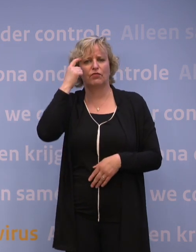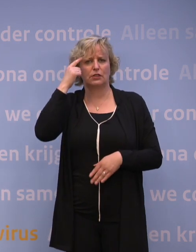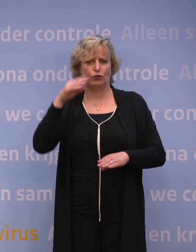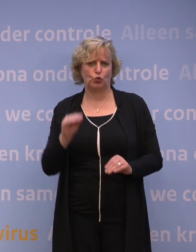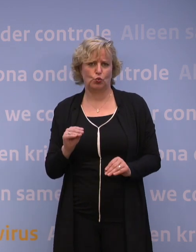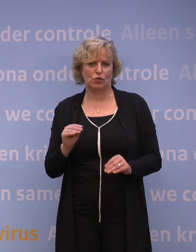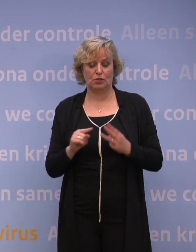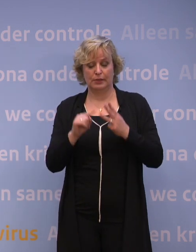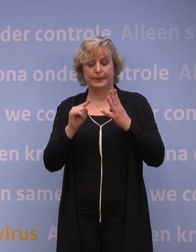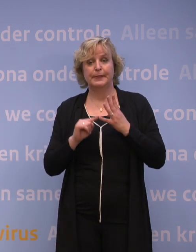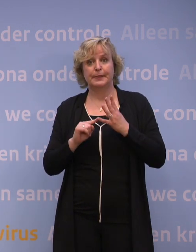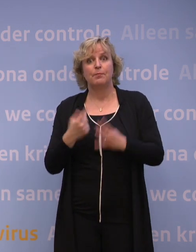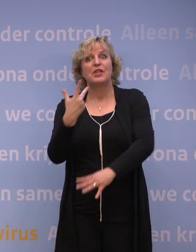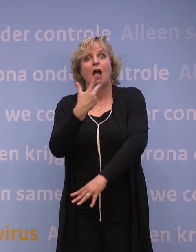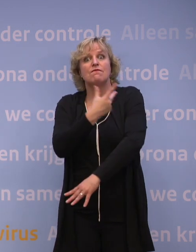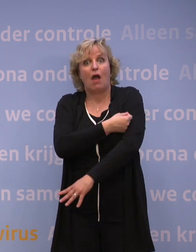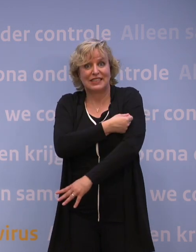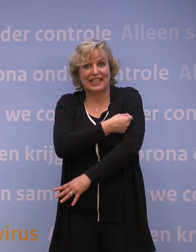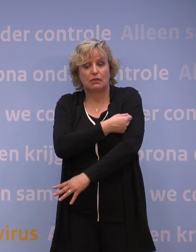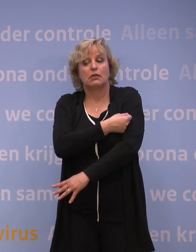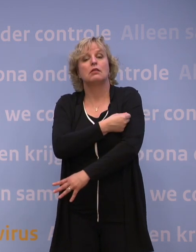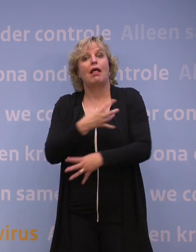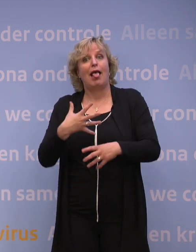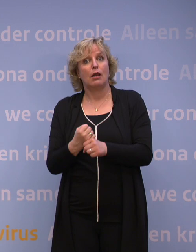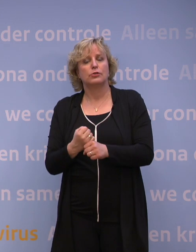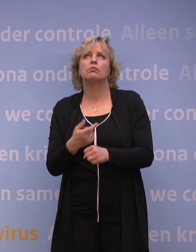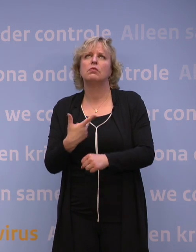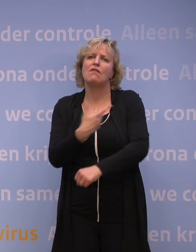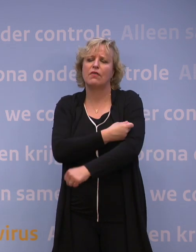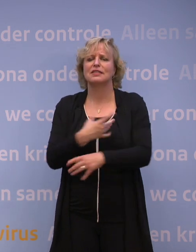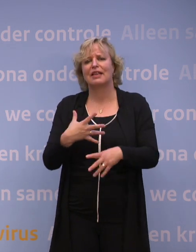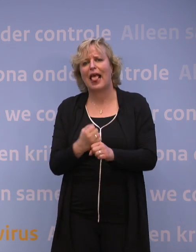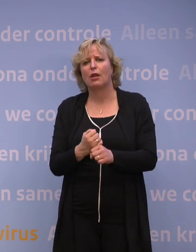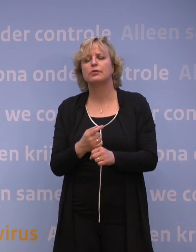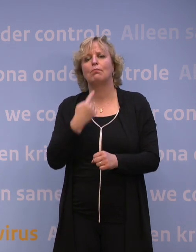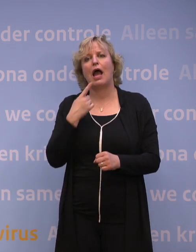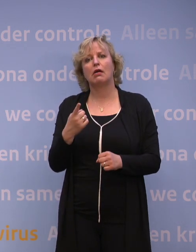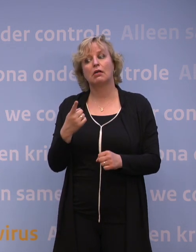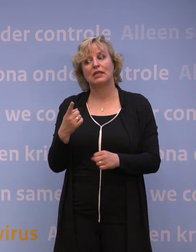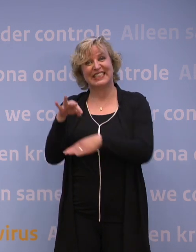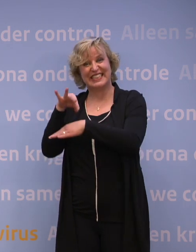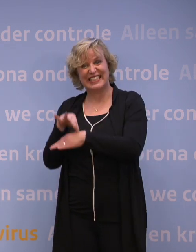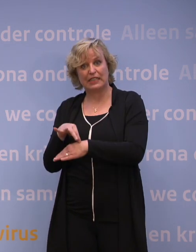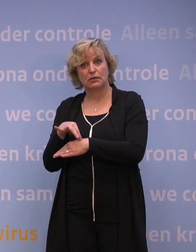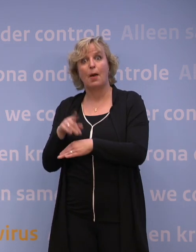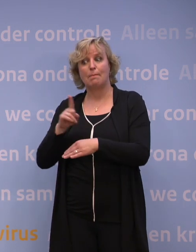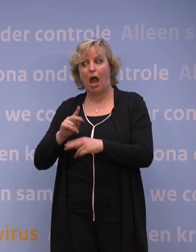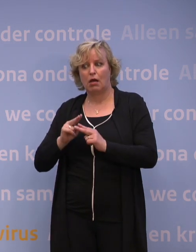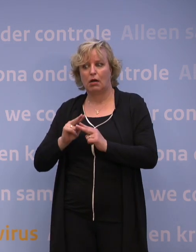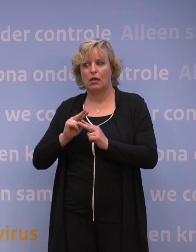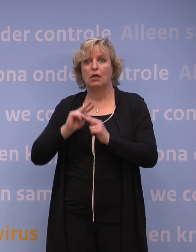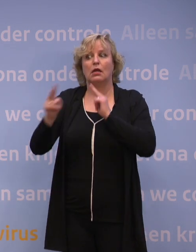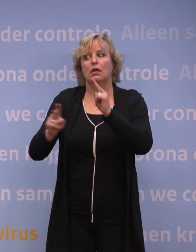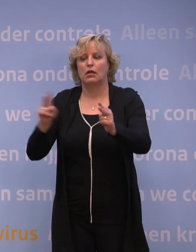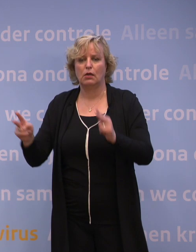ook niet zeker of het vaccin helpt in die zin. Het helpt wel, maar beschermt het ook niet alleen tegen ziekte, maar ook tegen het overdragen van het virus.